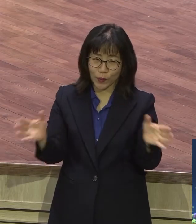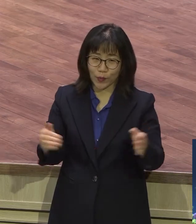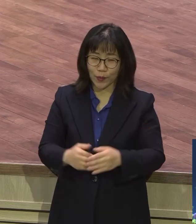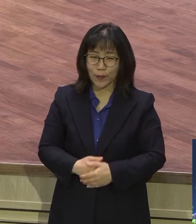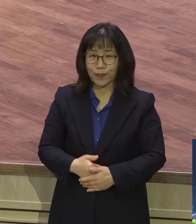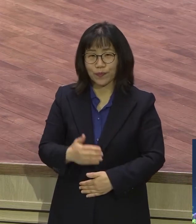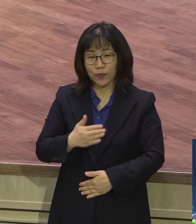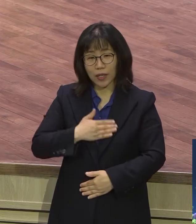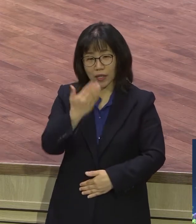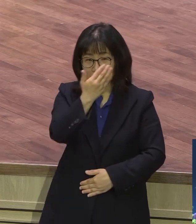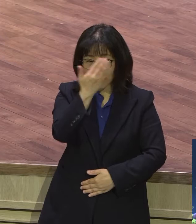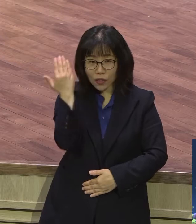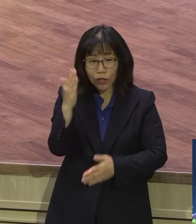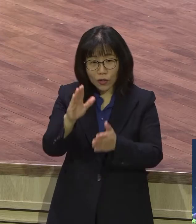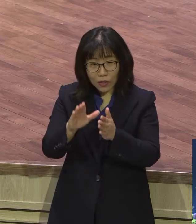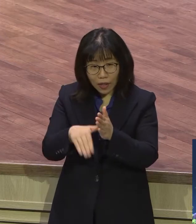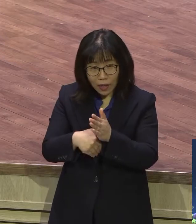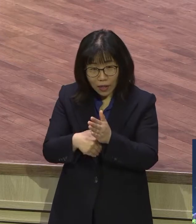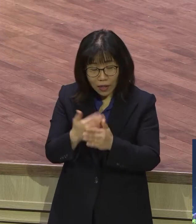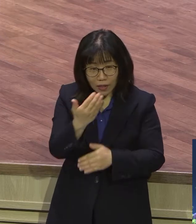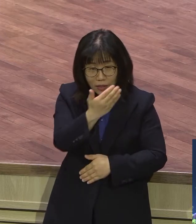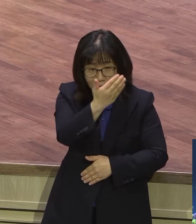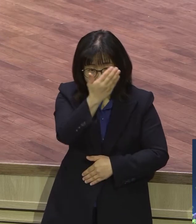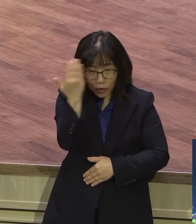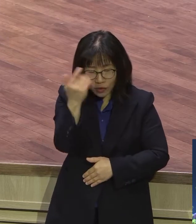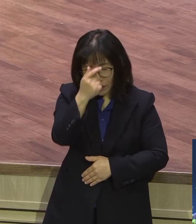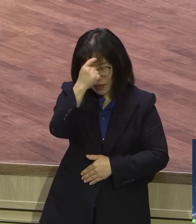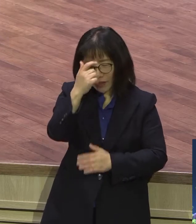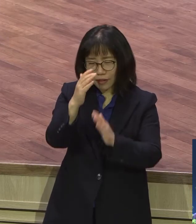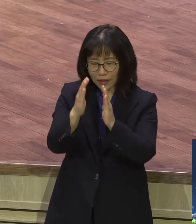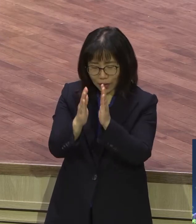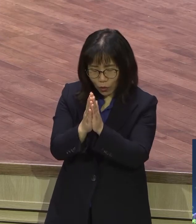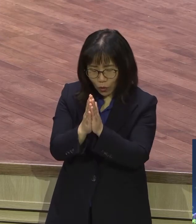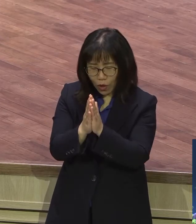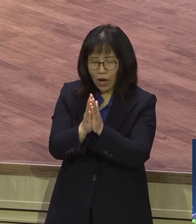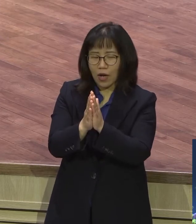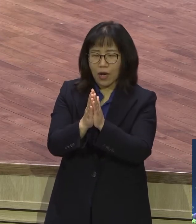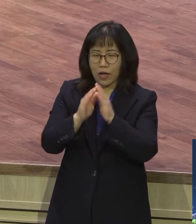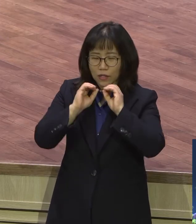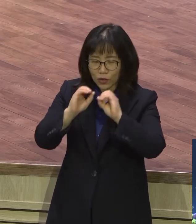어떻게 2020년 그렇게 내가 기도하고 그렇게 전도하고 그렇게 헌신했지 이야